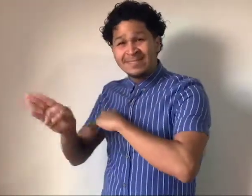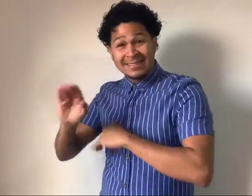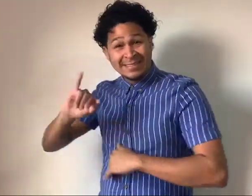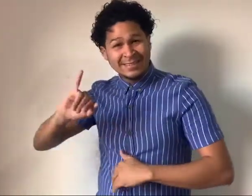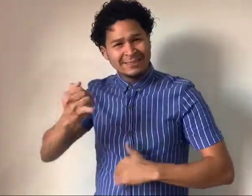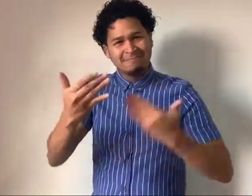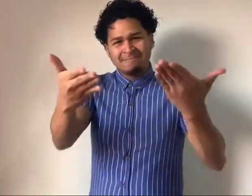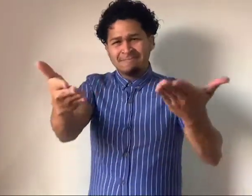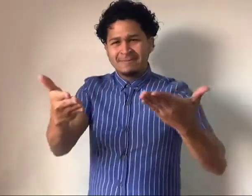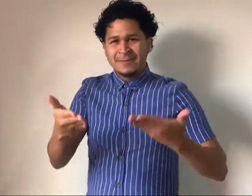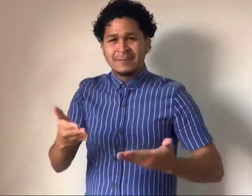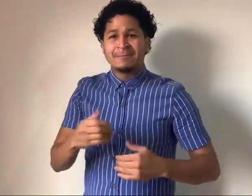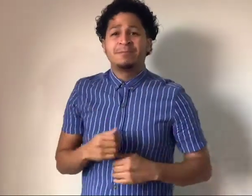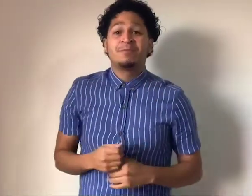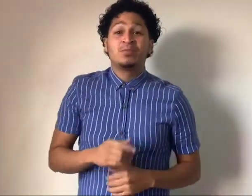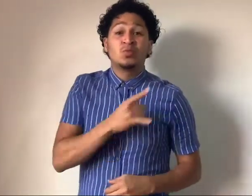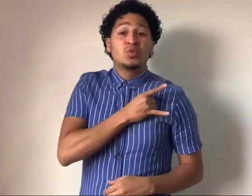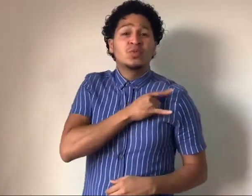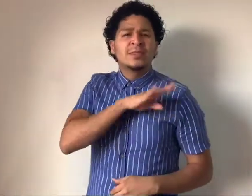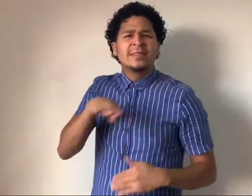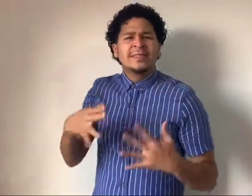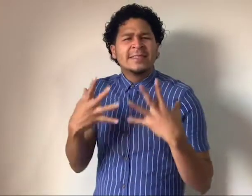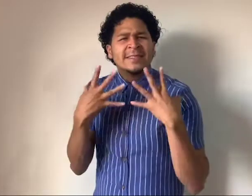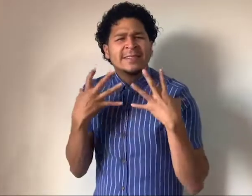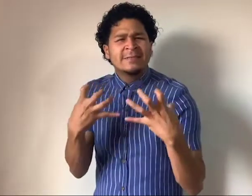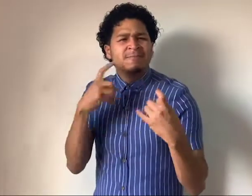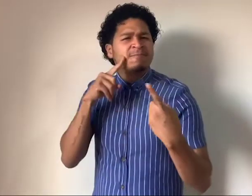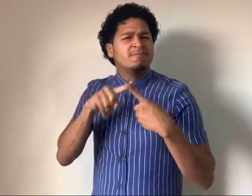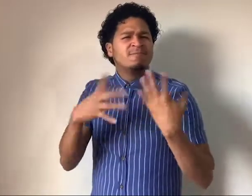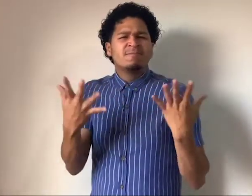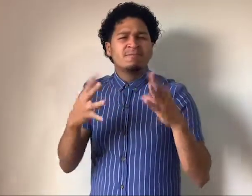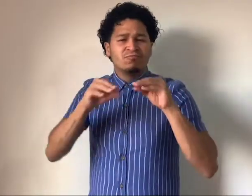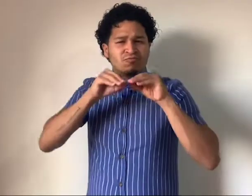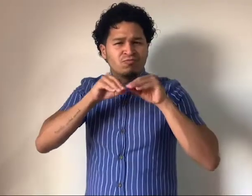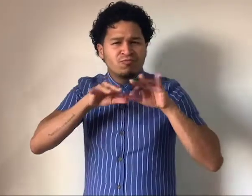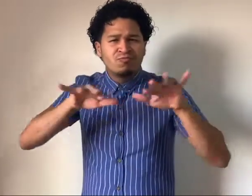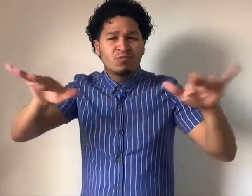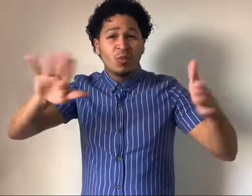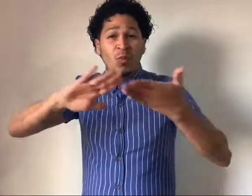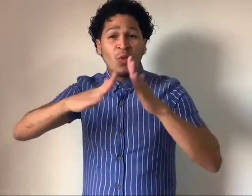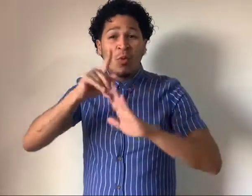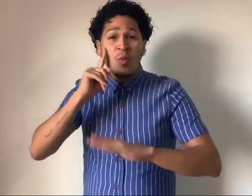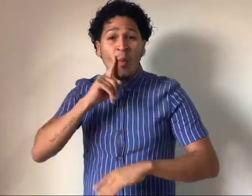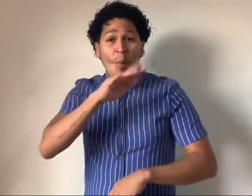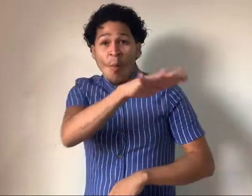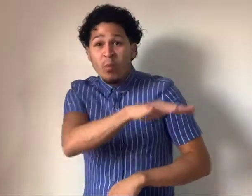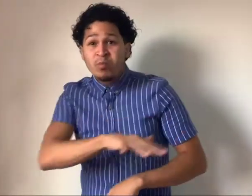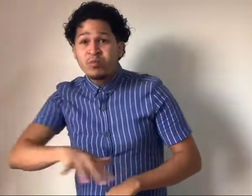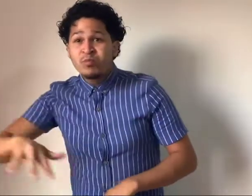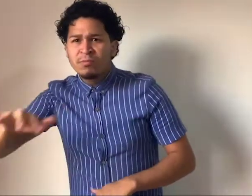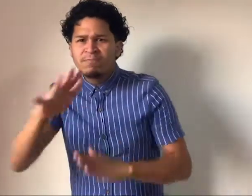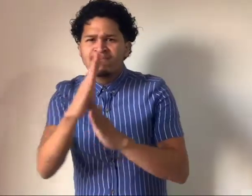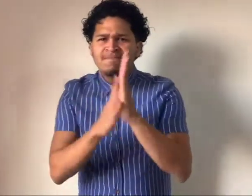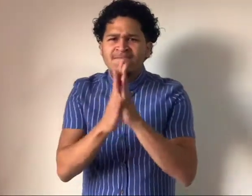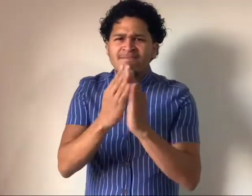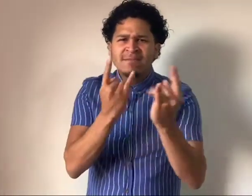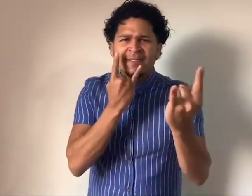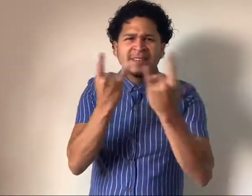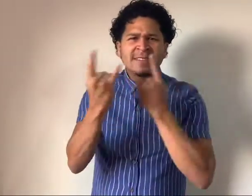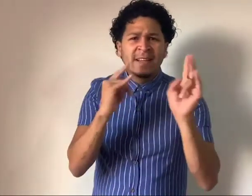UDA, esto es para ti. En la universidad publicamos una encuesta que nos permite conocer tu interés y afinidad en los programas